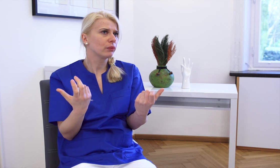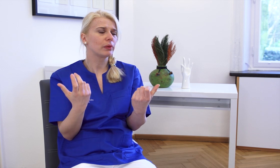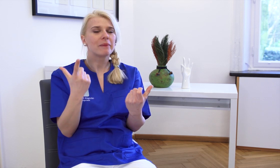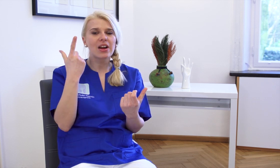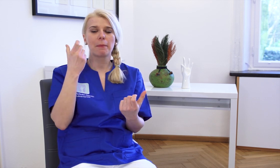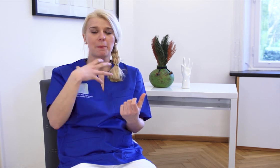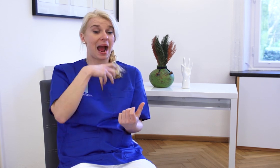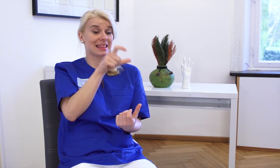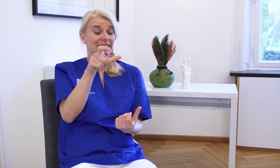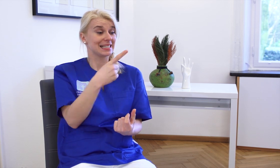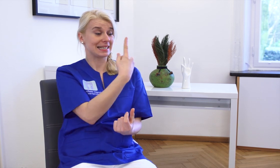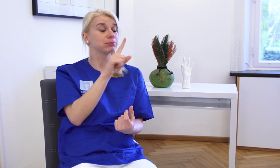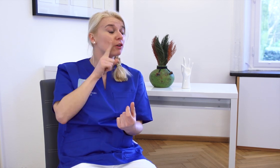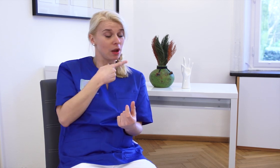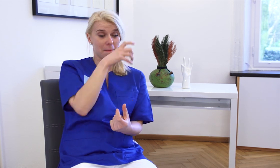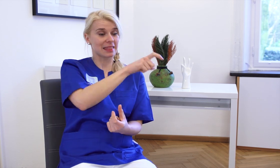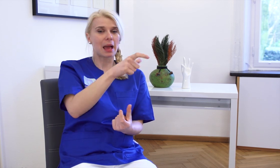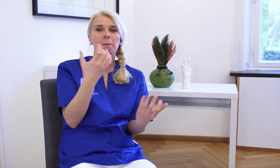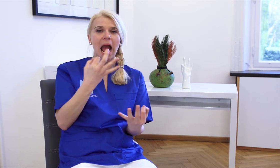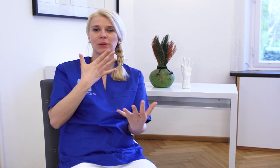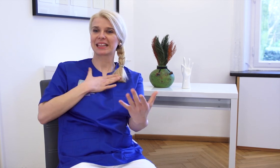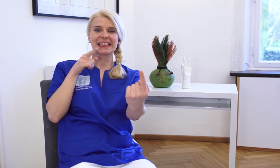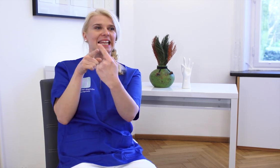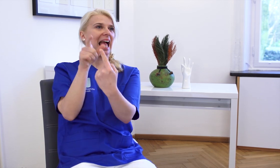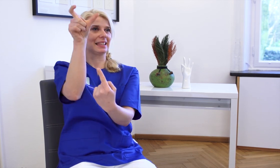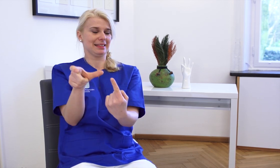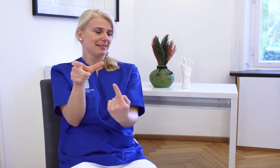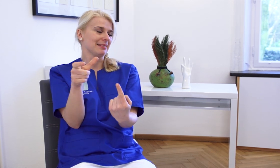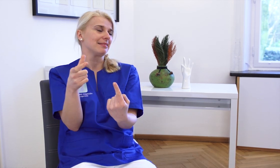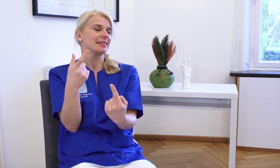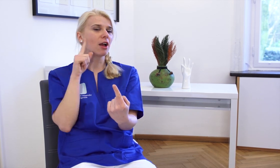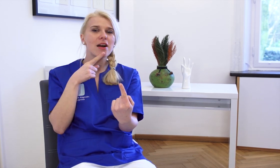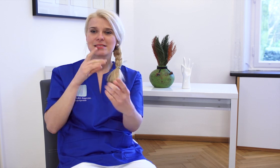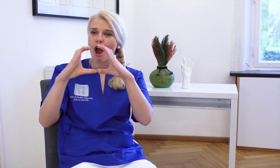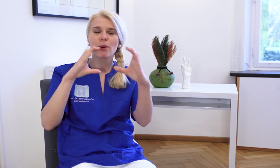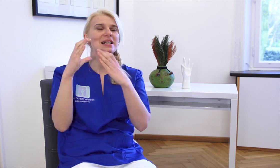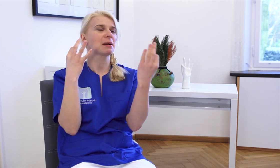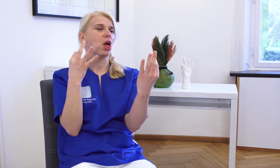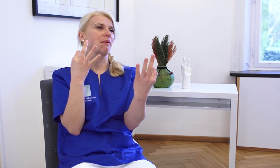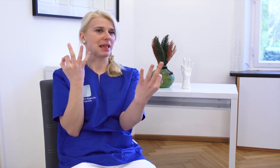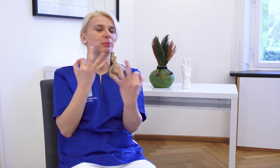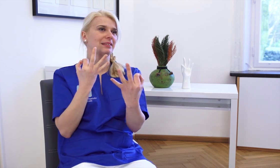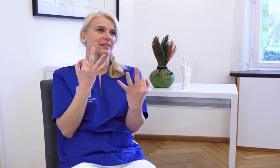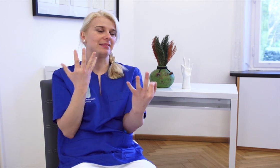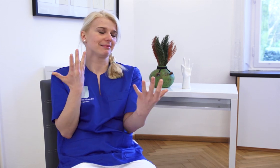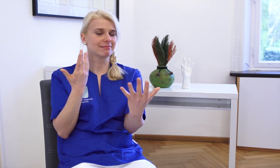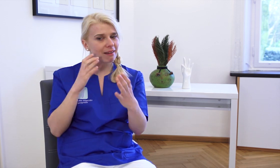Ich denke, wir zeigen ja, was für Gehörlose möglich ist. Und ich finde, dass noch viel mehr Hörgeschädigte ausgebildet werden sollten. Der Bedarf an direkter